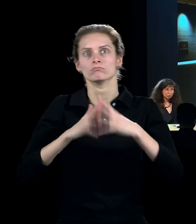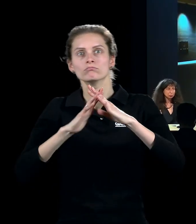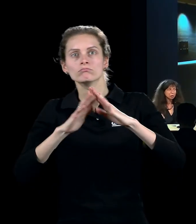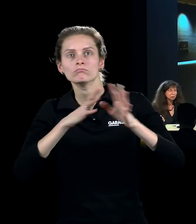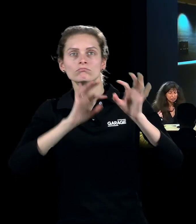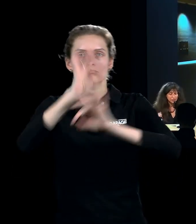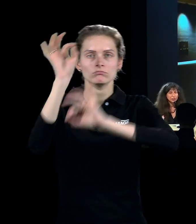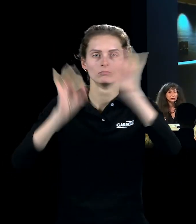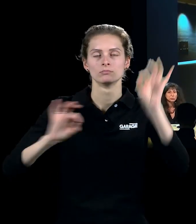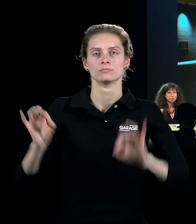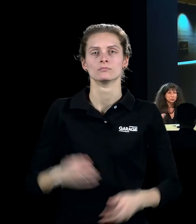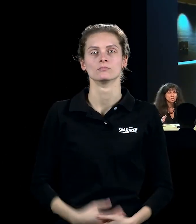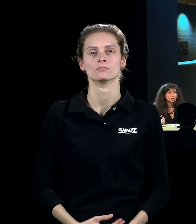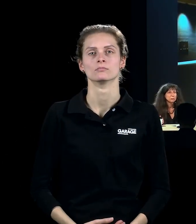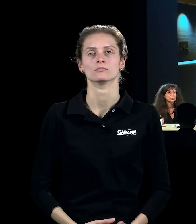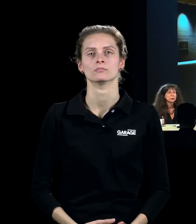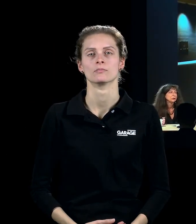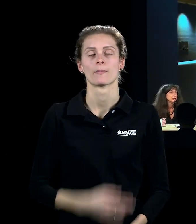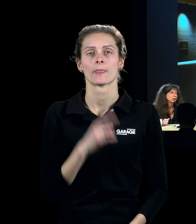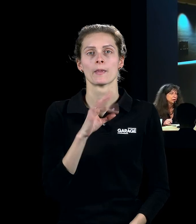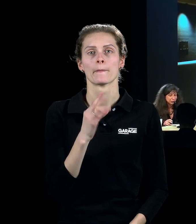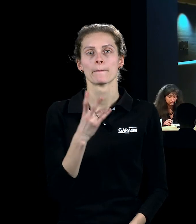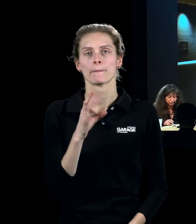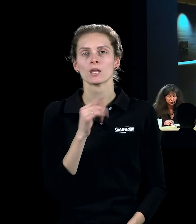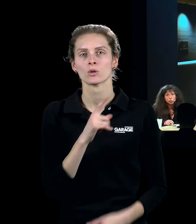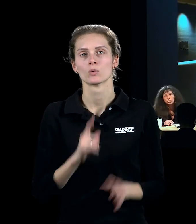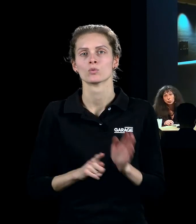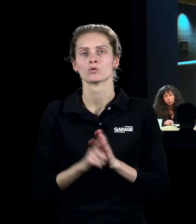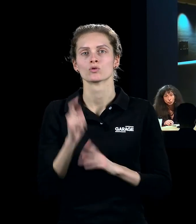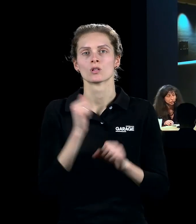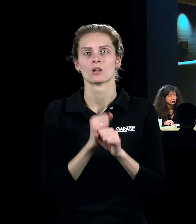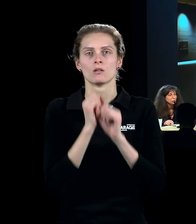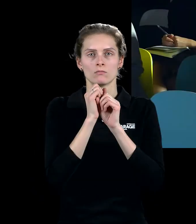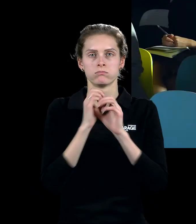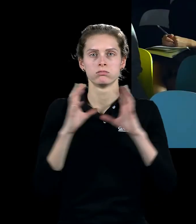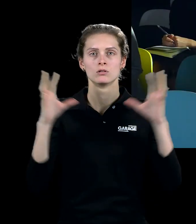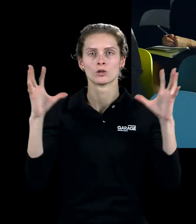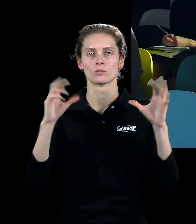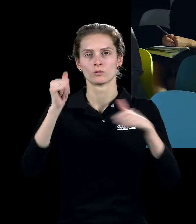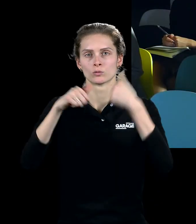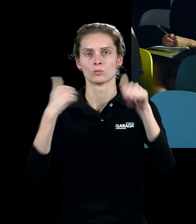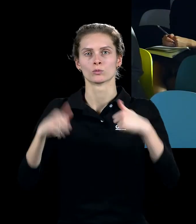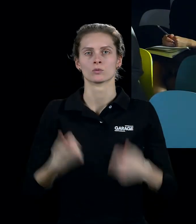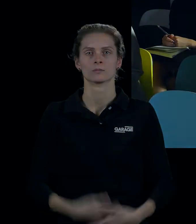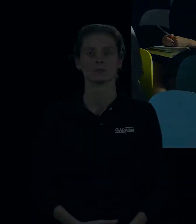опять-таки Пины одним из первых начинает делать надувные скульптуры. Надувные скульптуры.